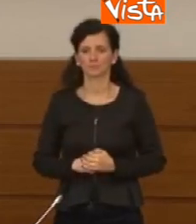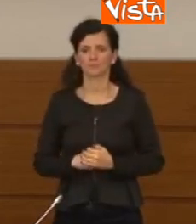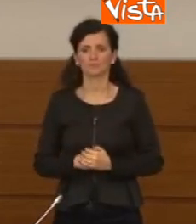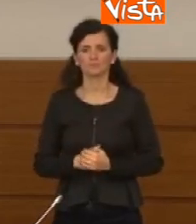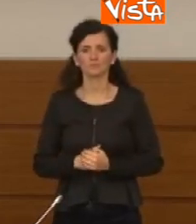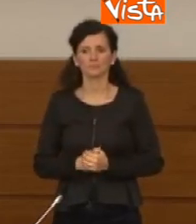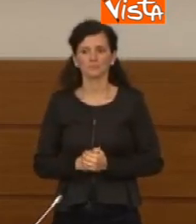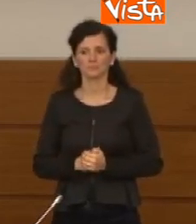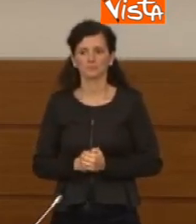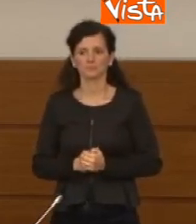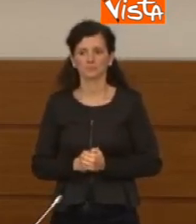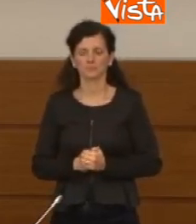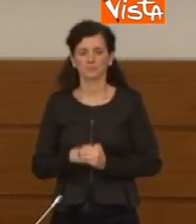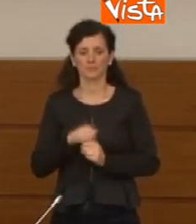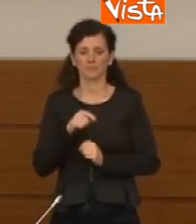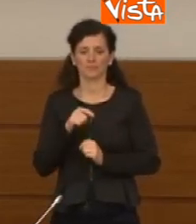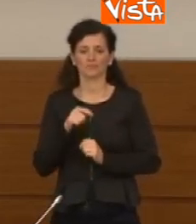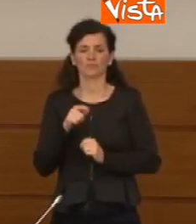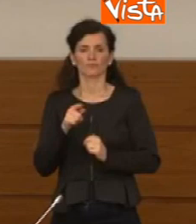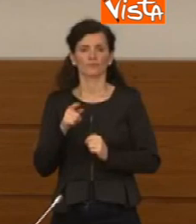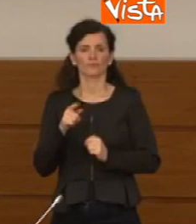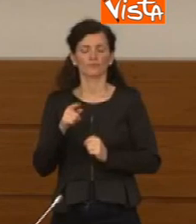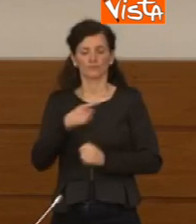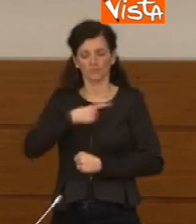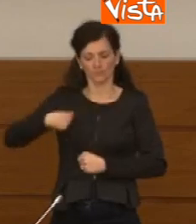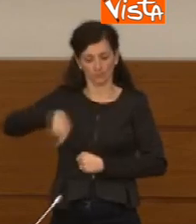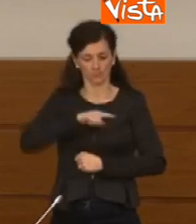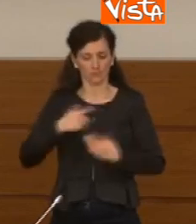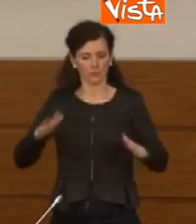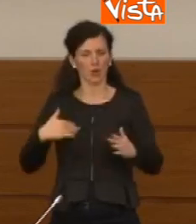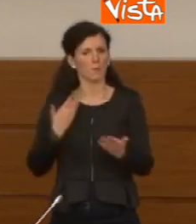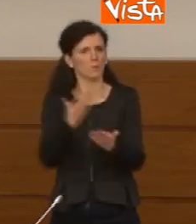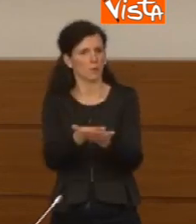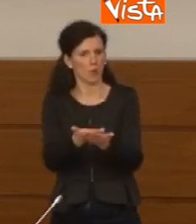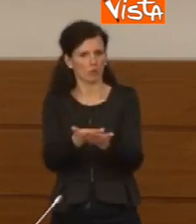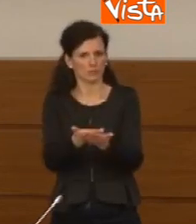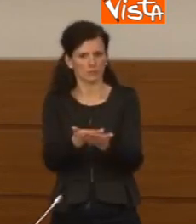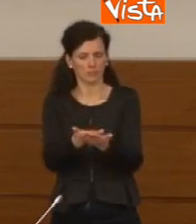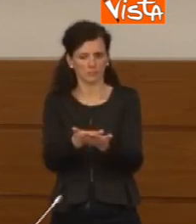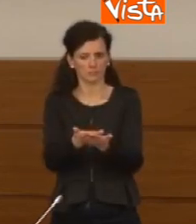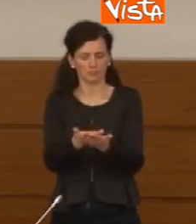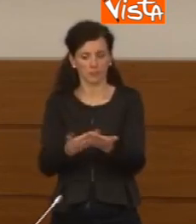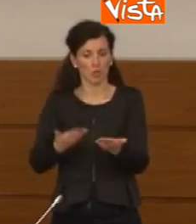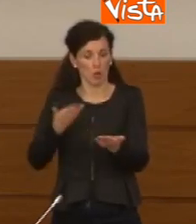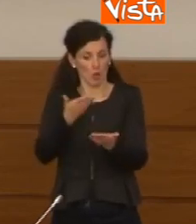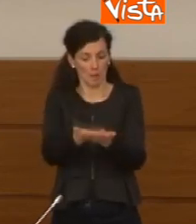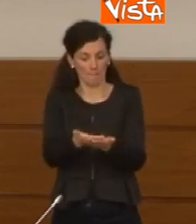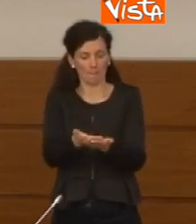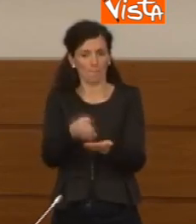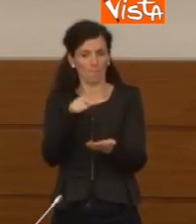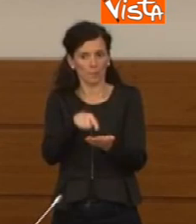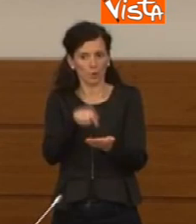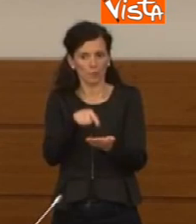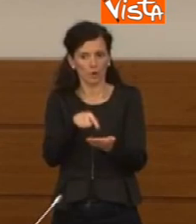Guardi, le indicazioni che vengono proposte sono indicazioni che mirano, come